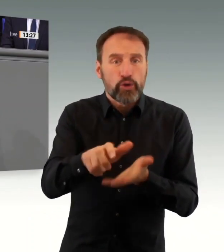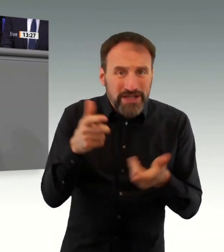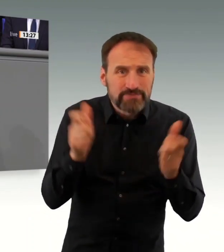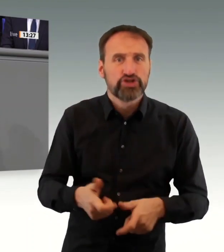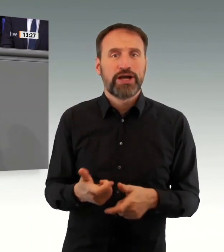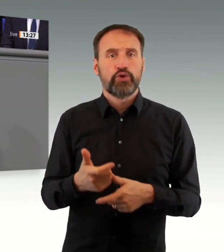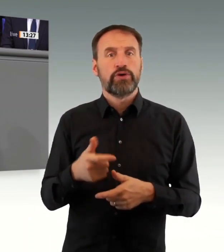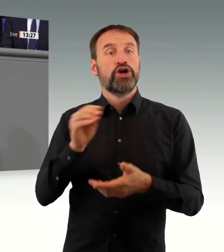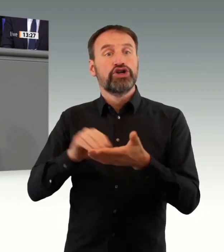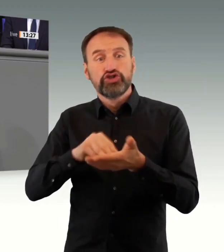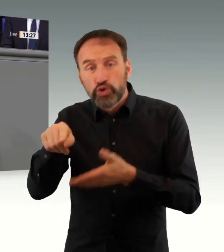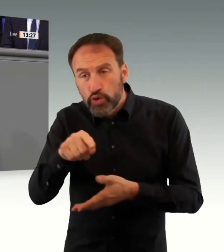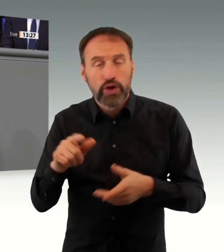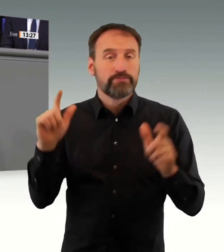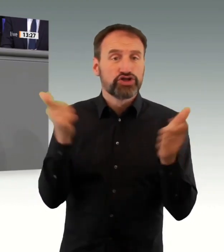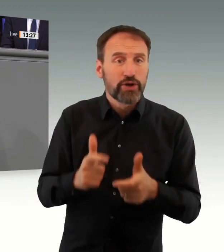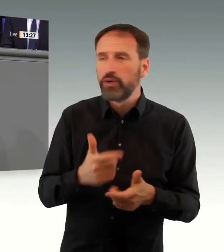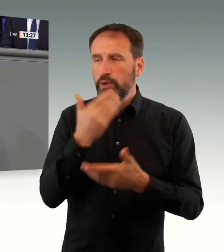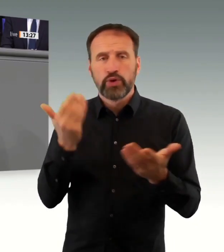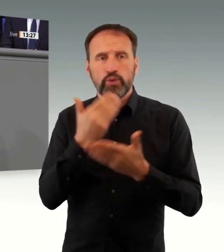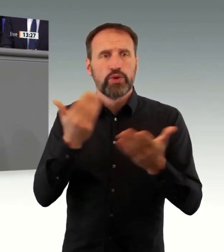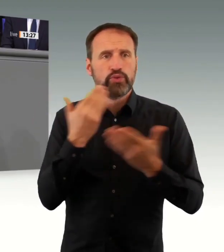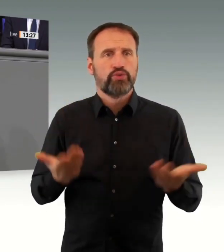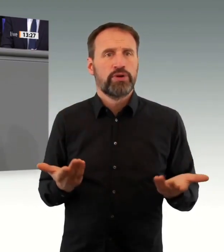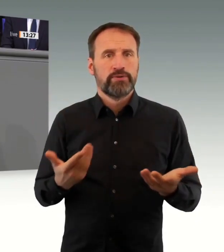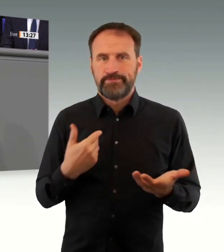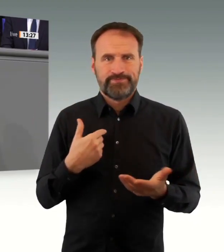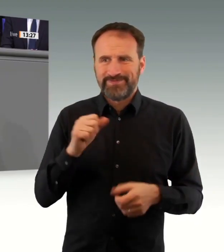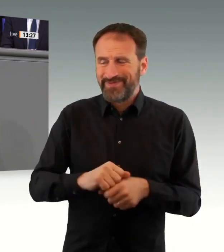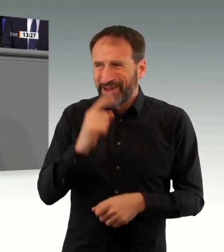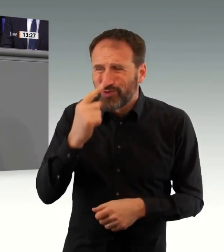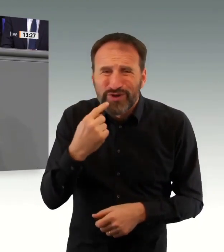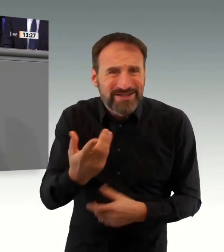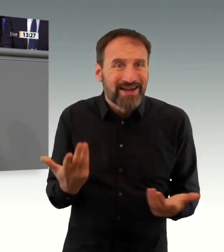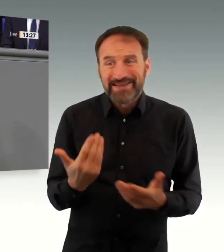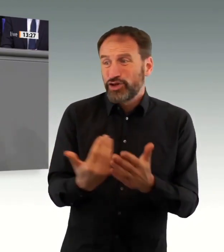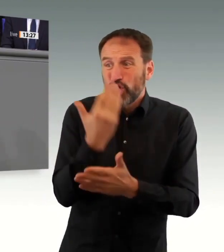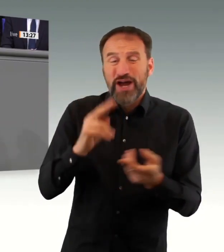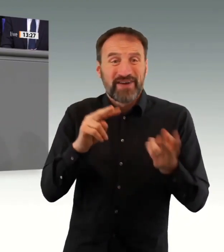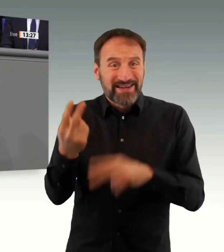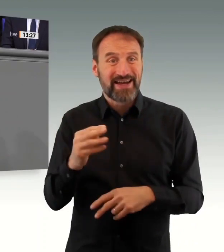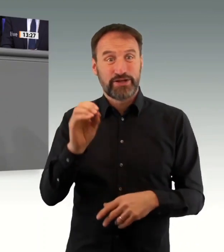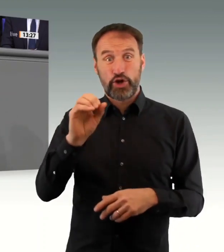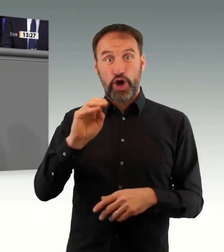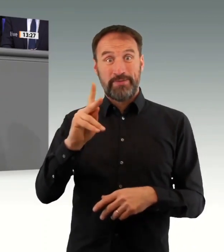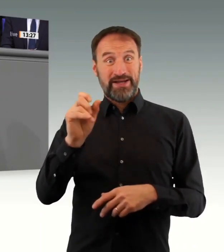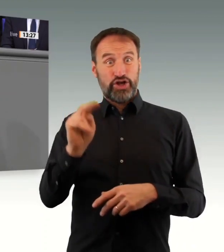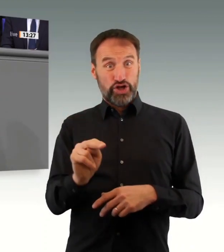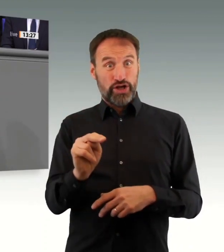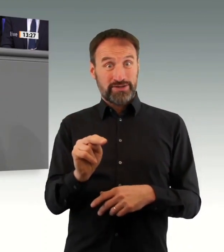Bundesgesundheitsminister anders. Sie haben aber, Herr Lauterbach, gesagt, jetzt gerade bei Anne Will, Sie schließen einen Lockdown nicht aus.